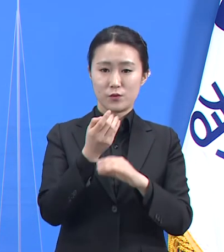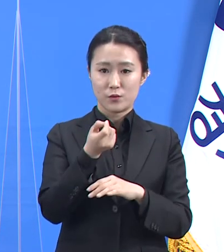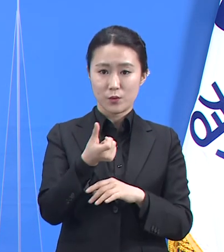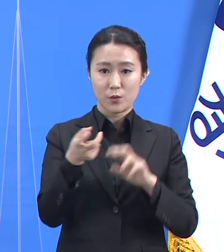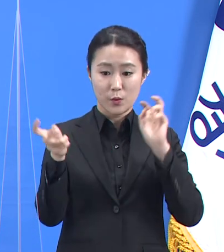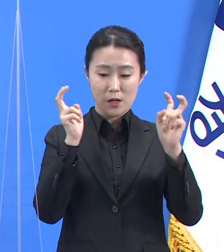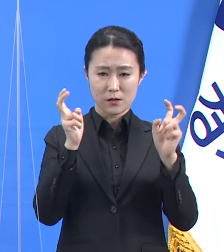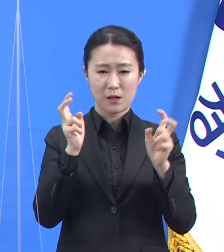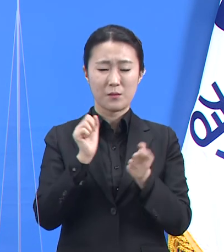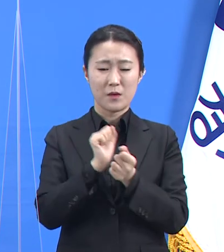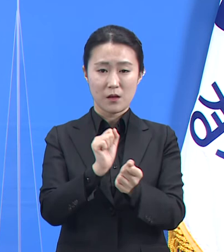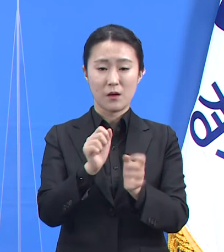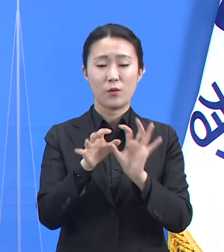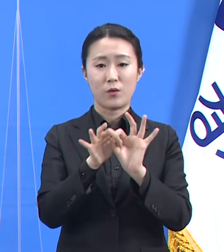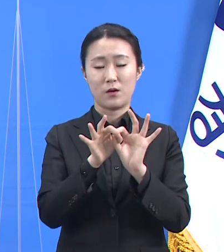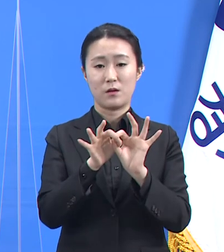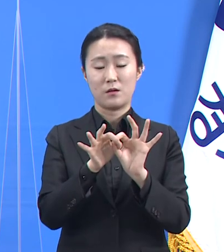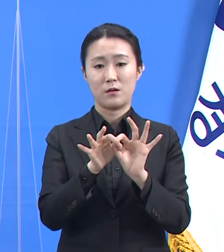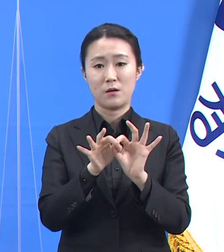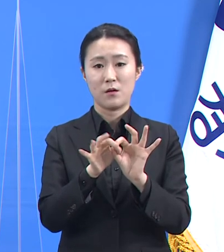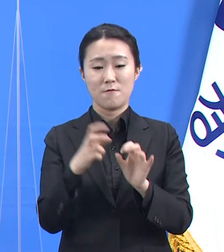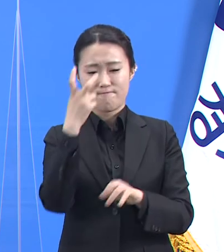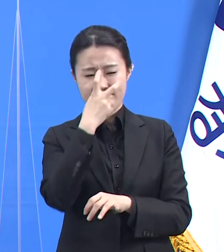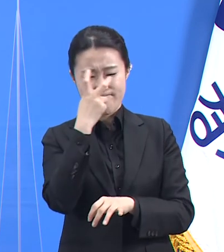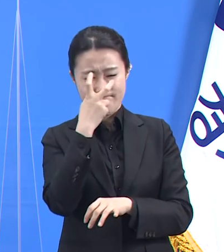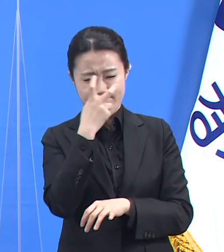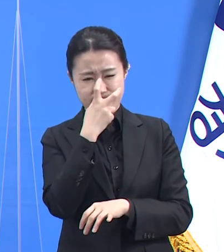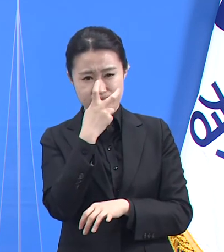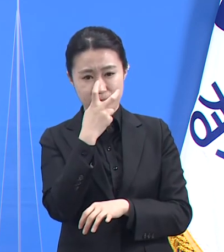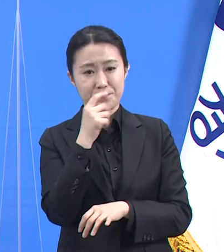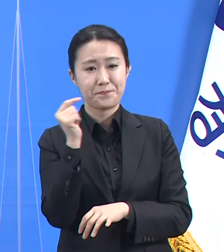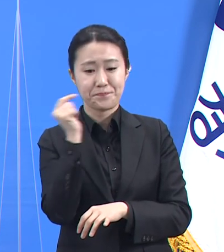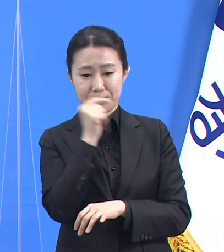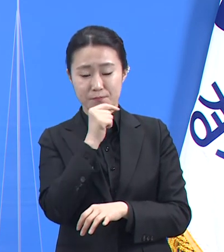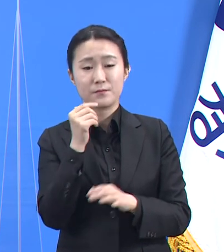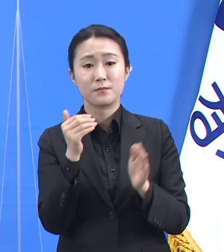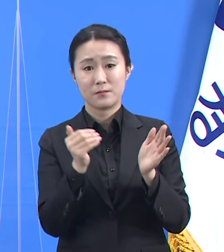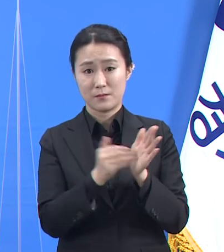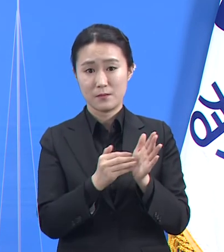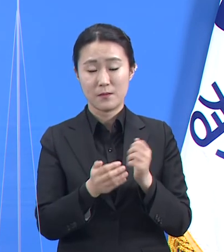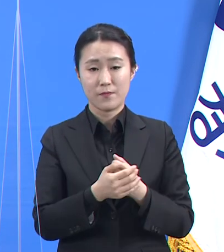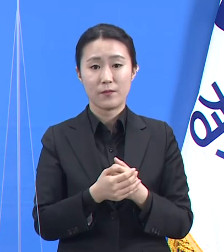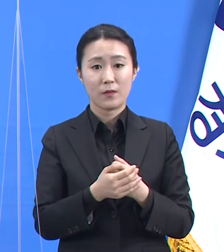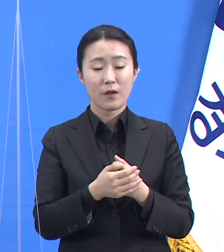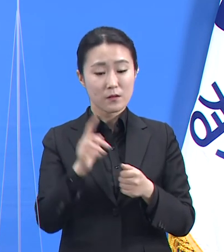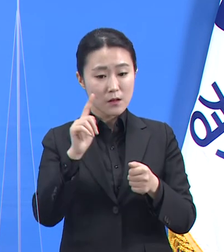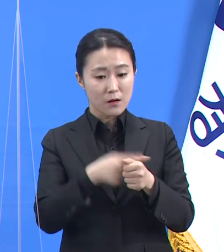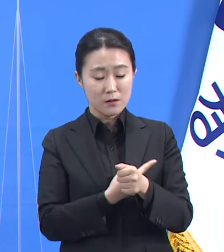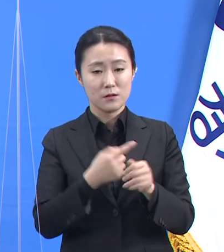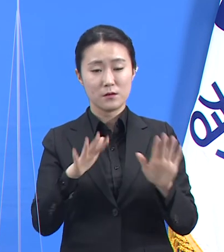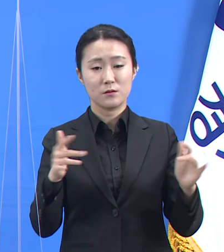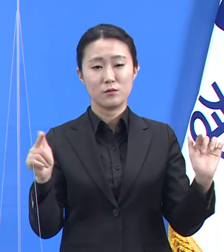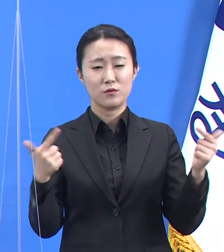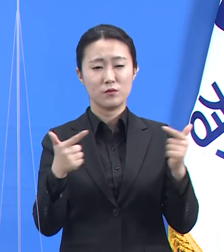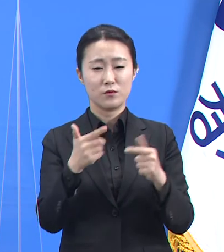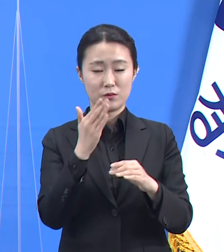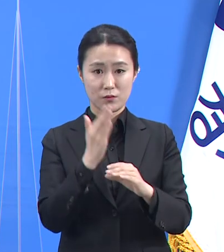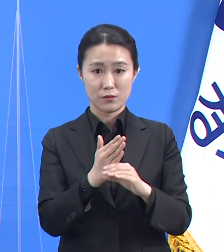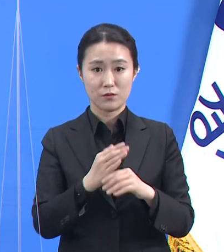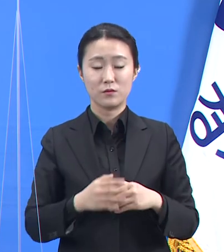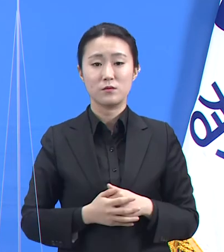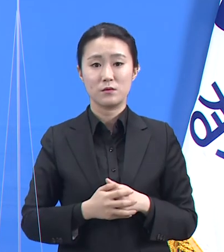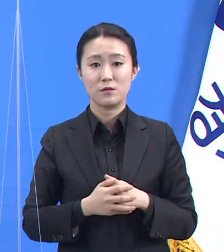결과 관련 유행은 진정되기 시작했습니다. 1월 17일에서 23일 주에 일평균 9